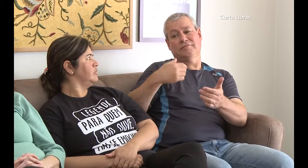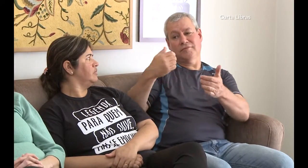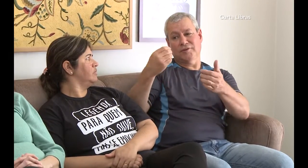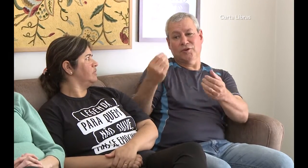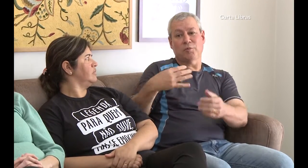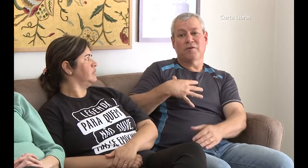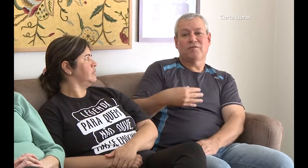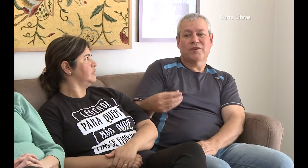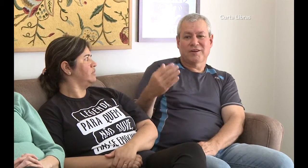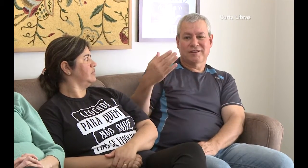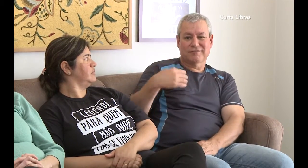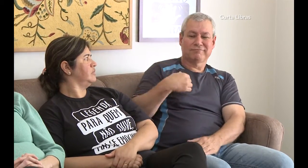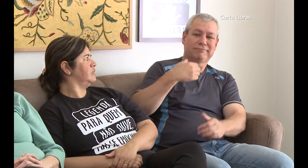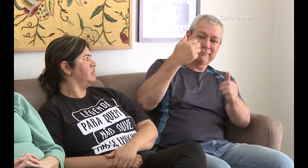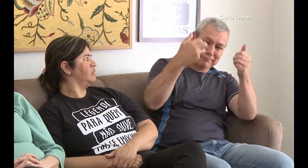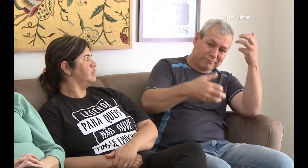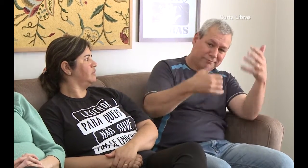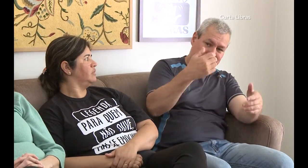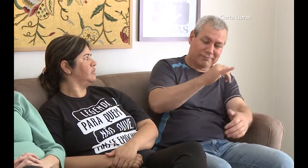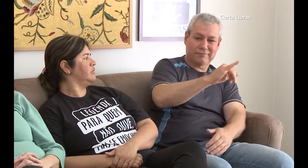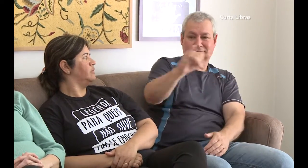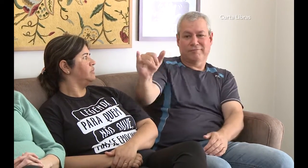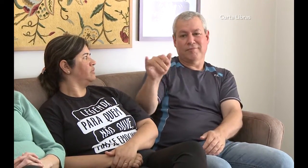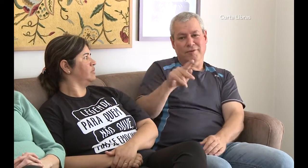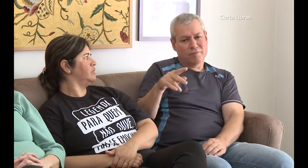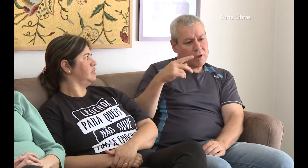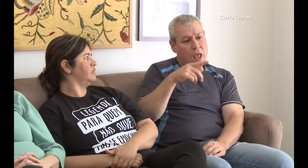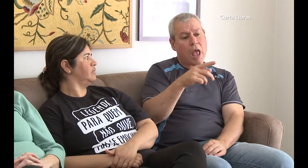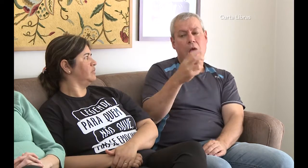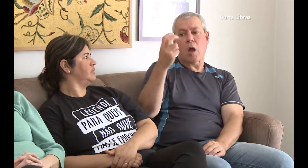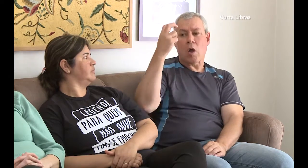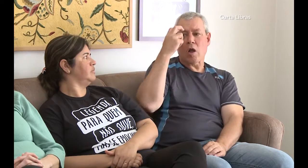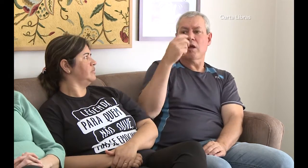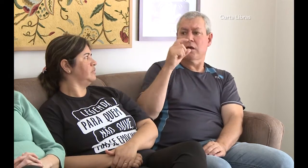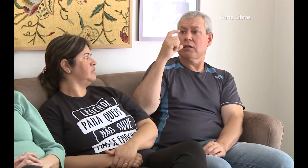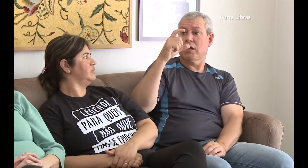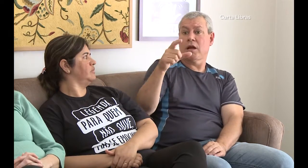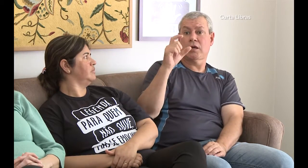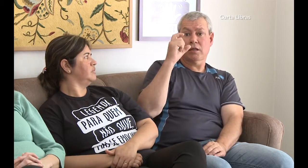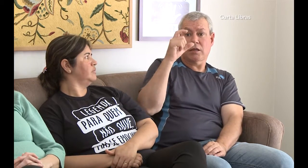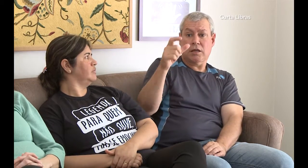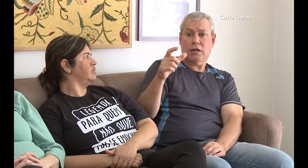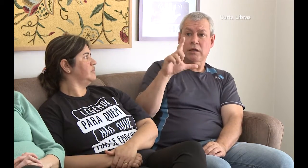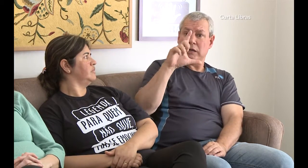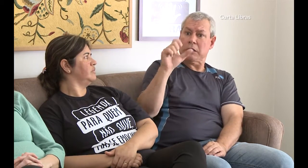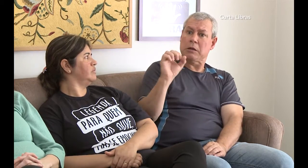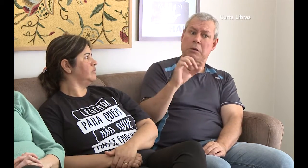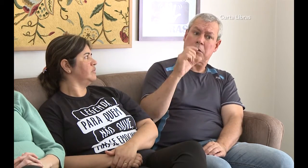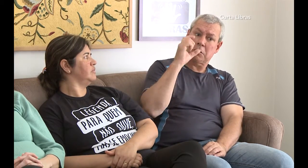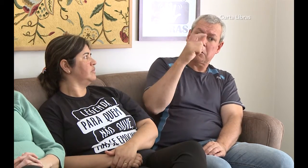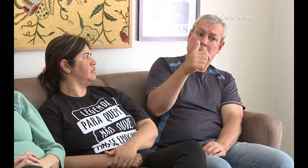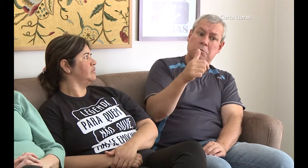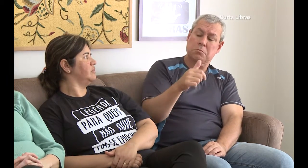fazia essa mediação com o professor. Eles se interessavam em conhecer a cultura e que ele sabia a língua de sinais.